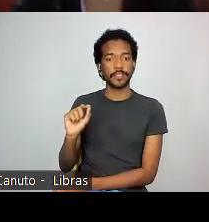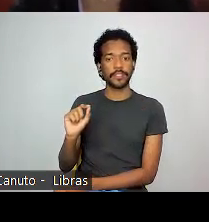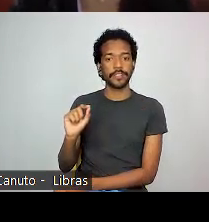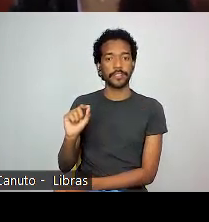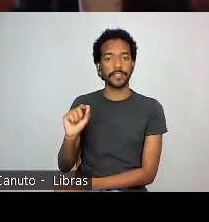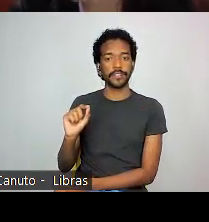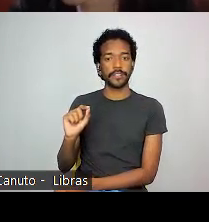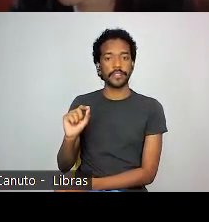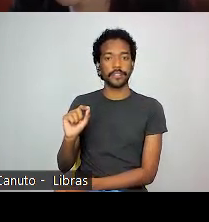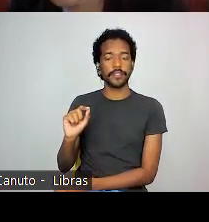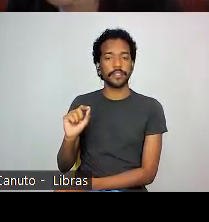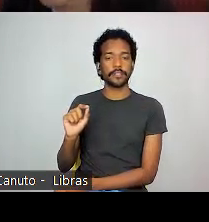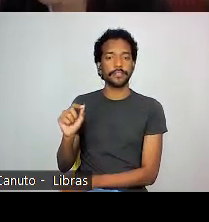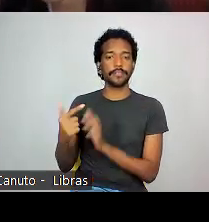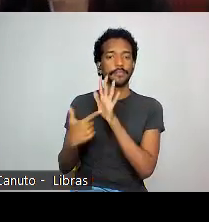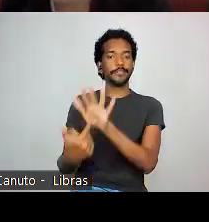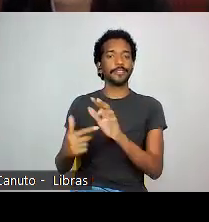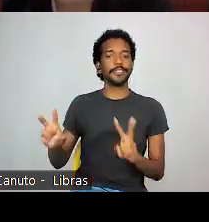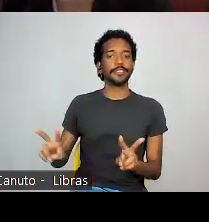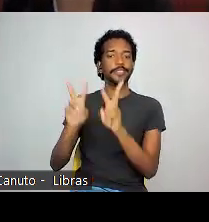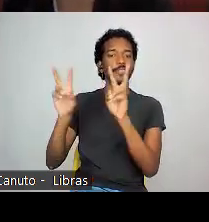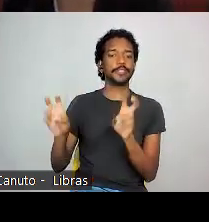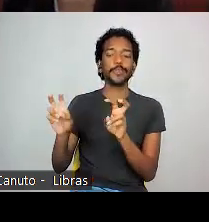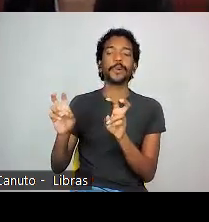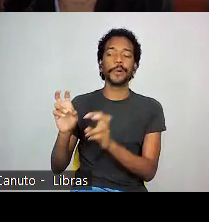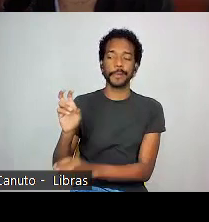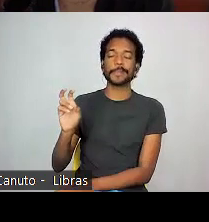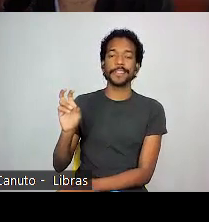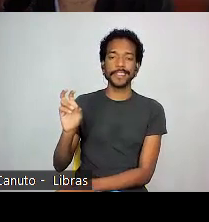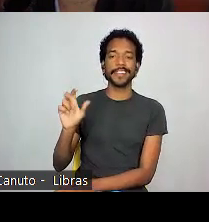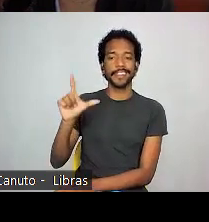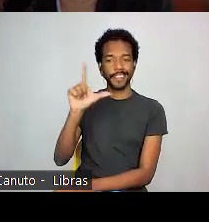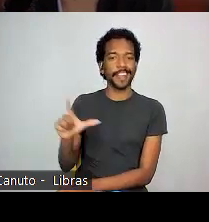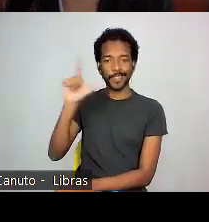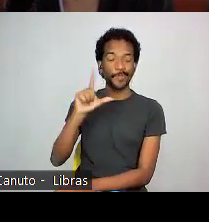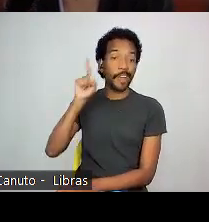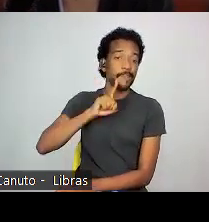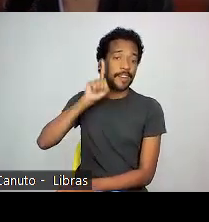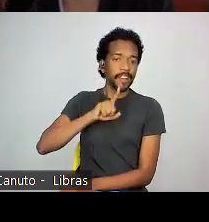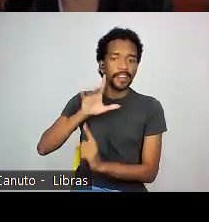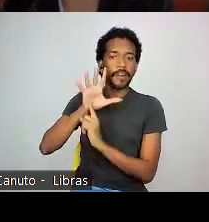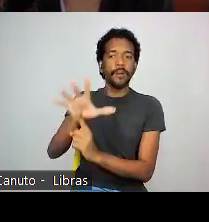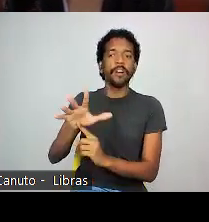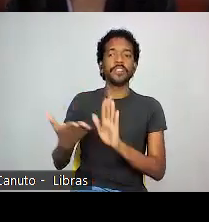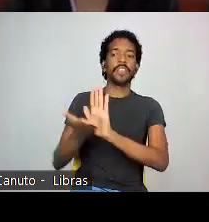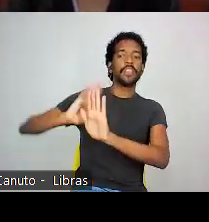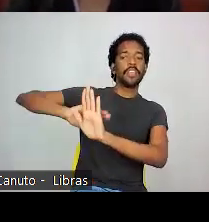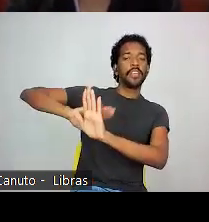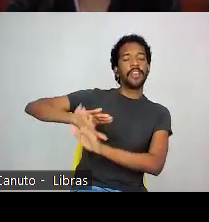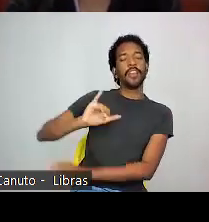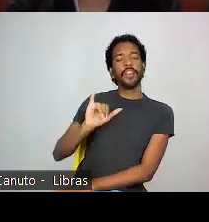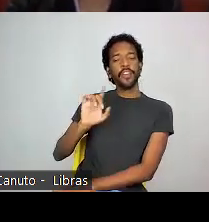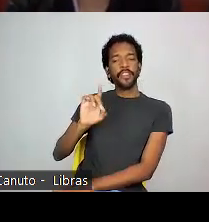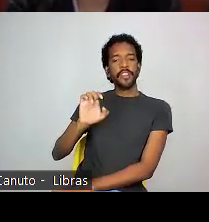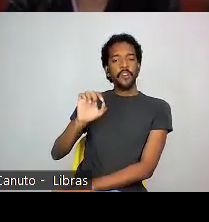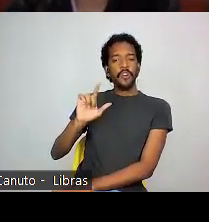e na literatura americana é muito usado também o aspecto ideológico. Então, como essa minoria modelo